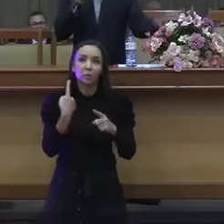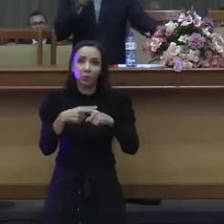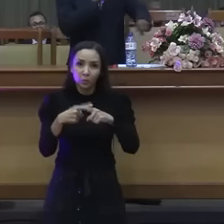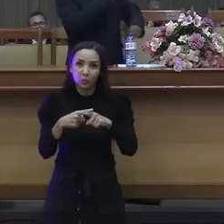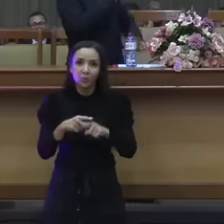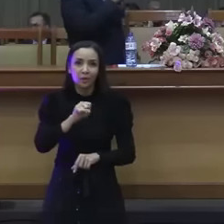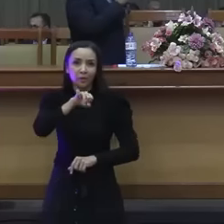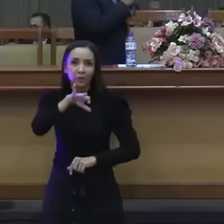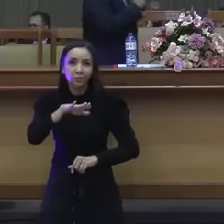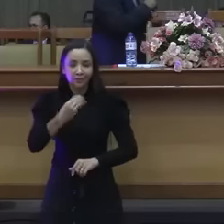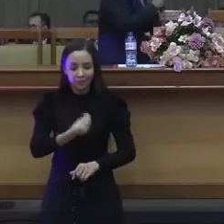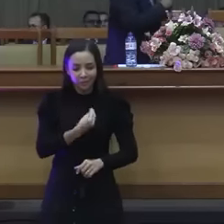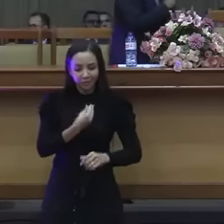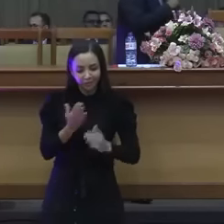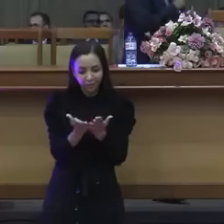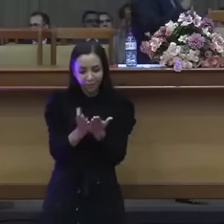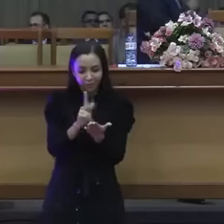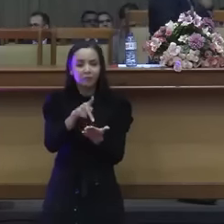palavra.